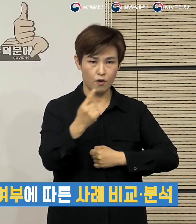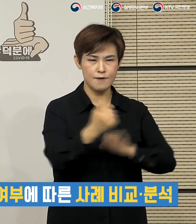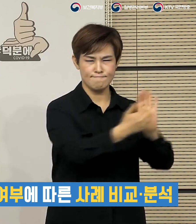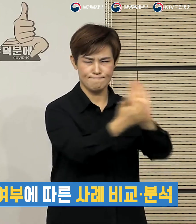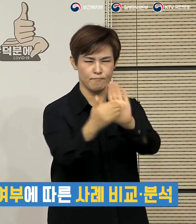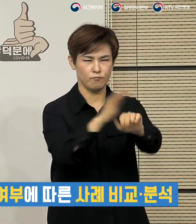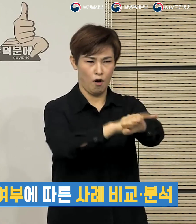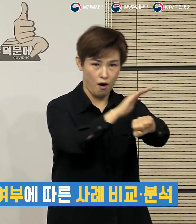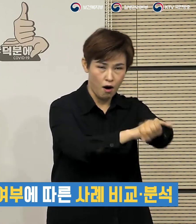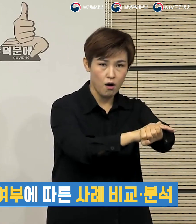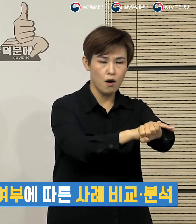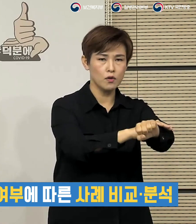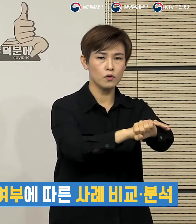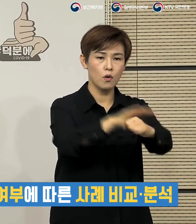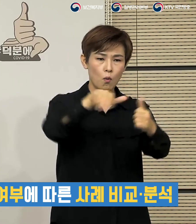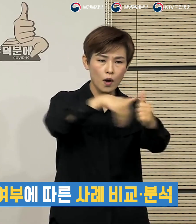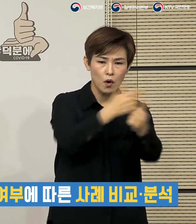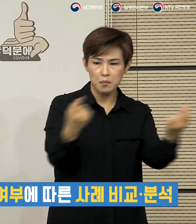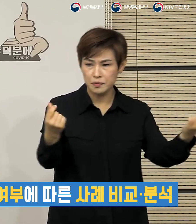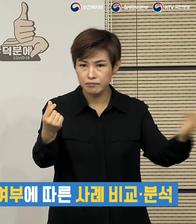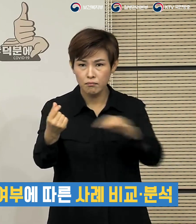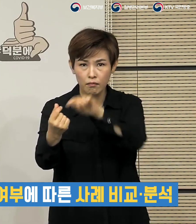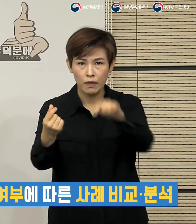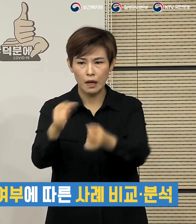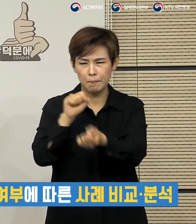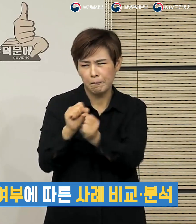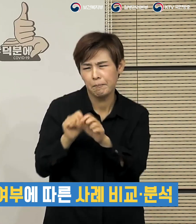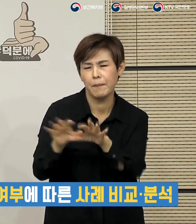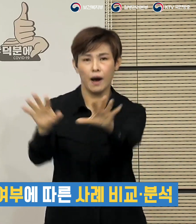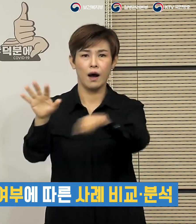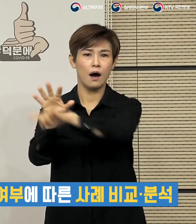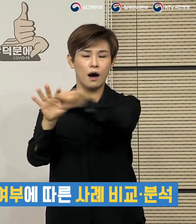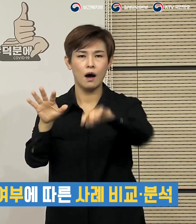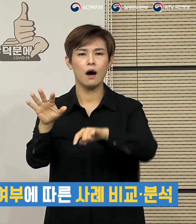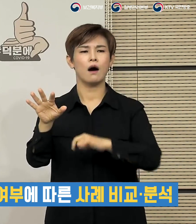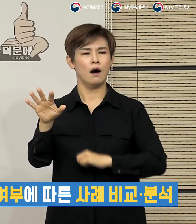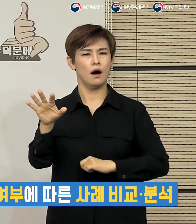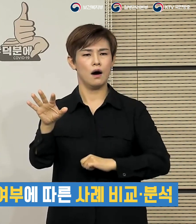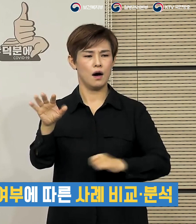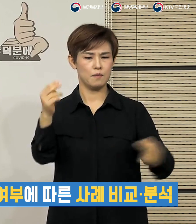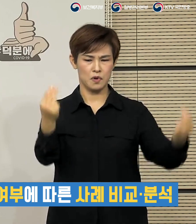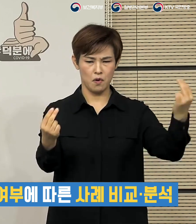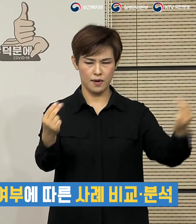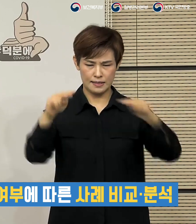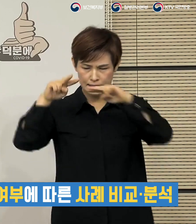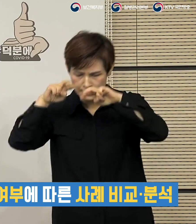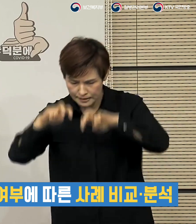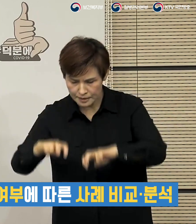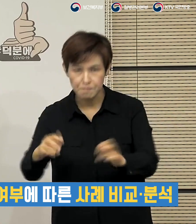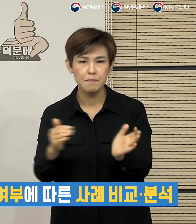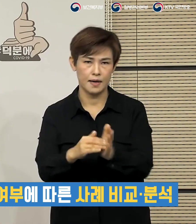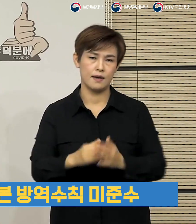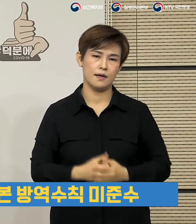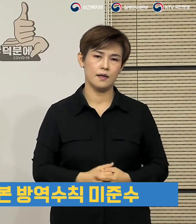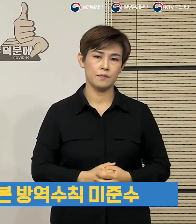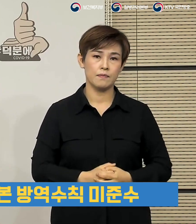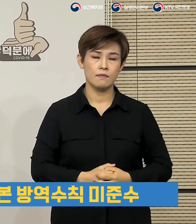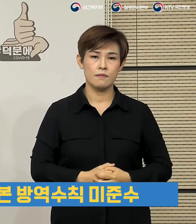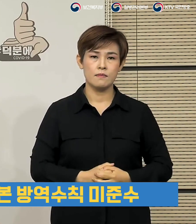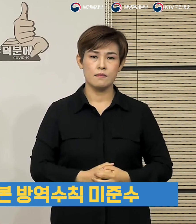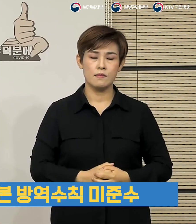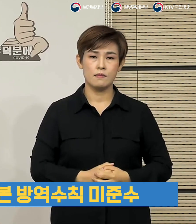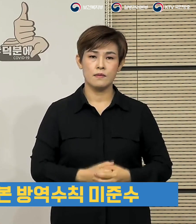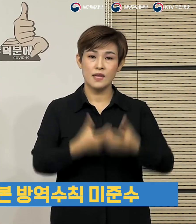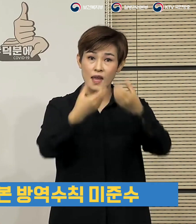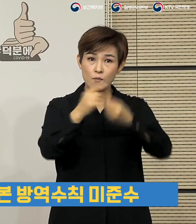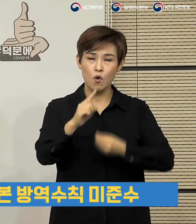비슷한 환경에서 많은 확진자가 발생했던 사례들을 비교 분석하였습니다. 대표적인